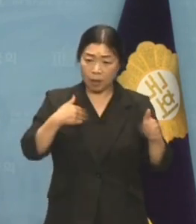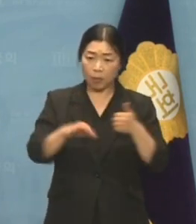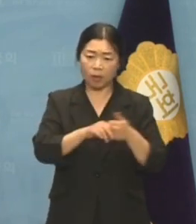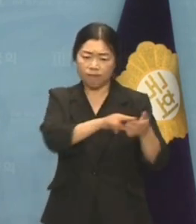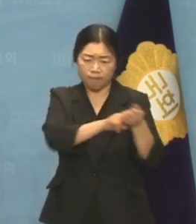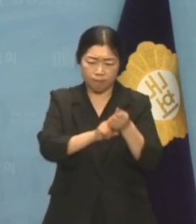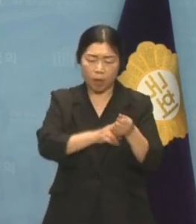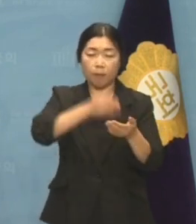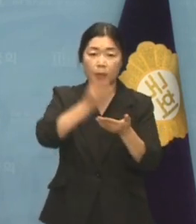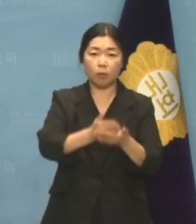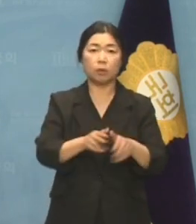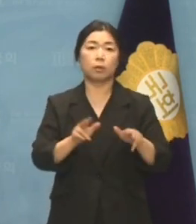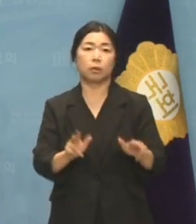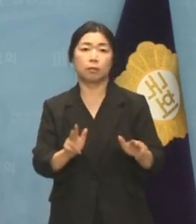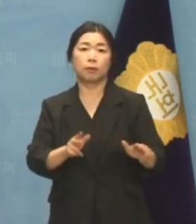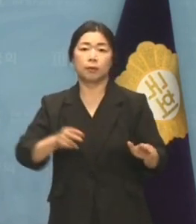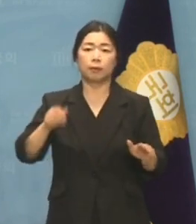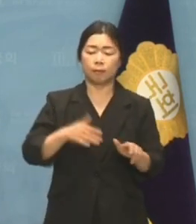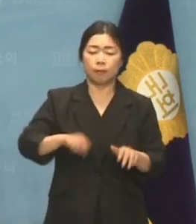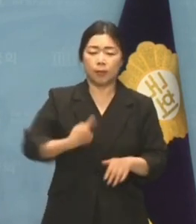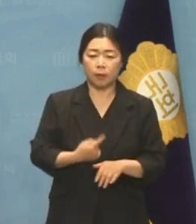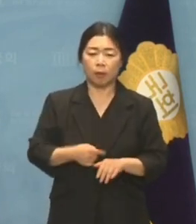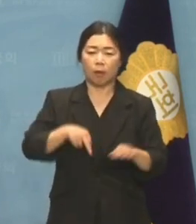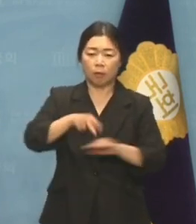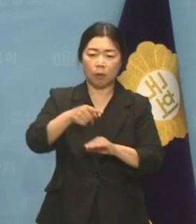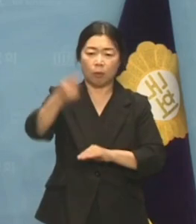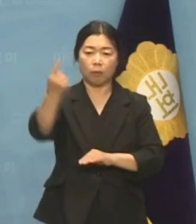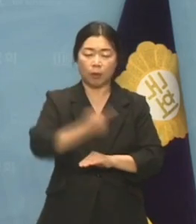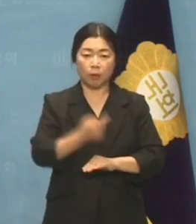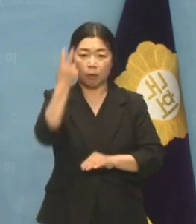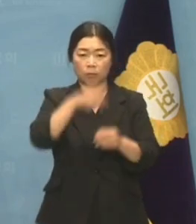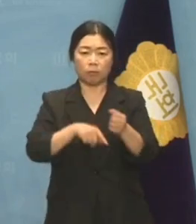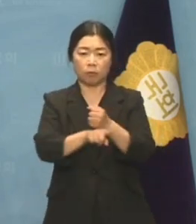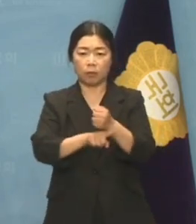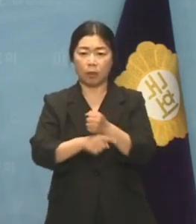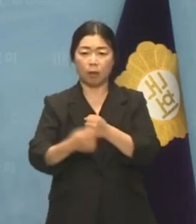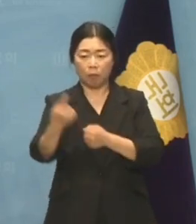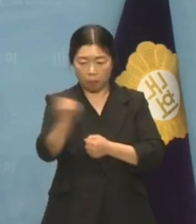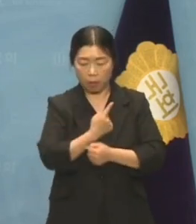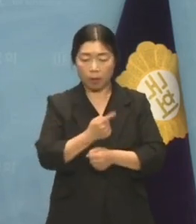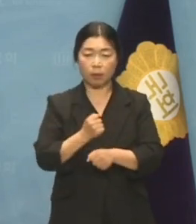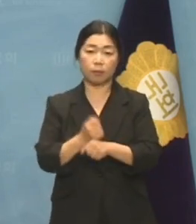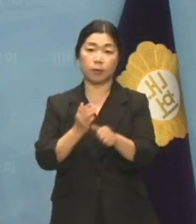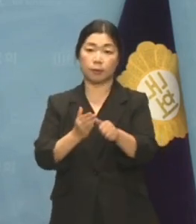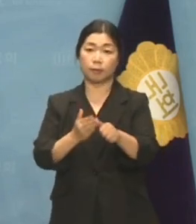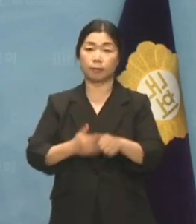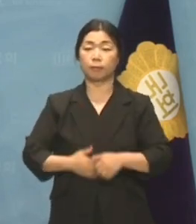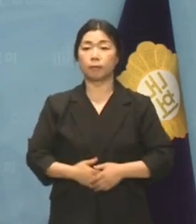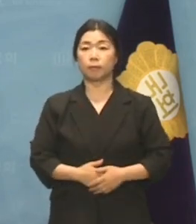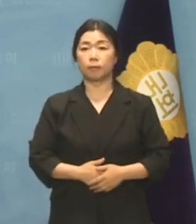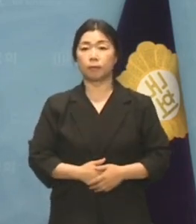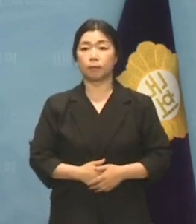중단하고 당장 재발로 걸어나와 수사에 협조해야 할 것입니다.